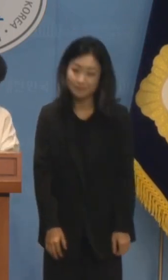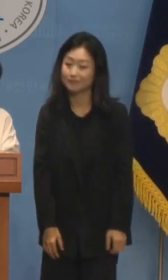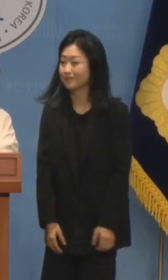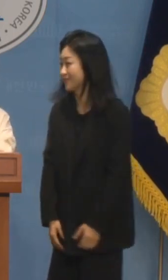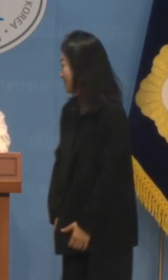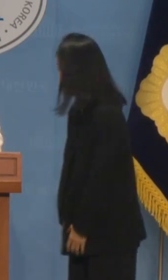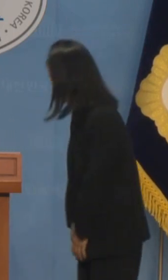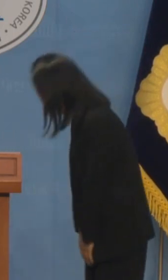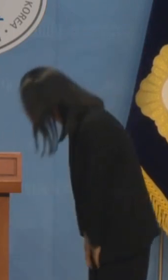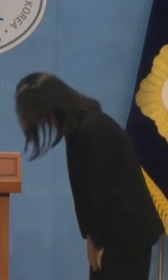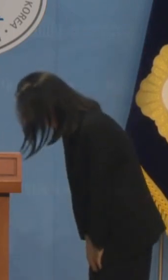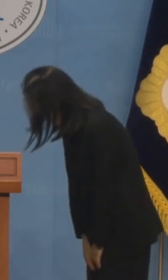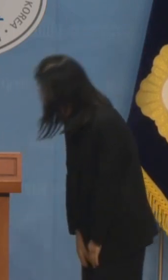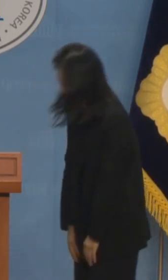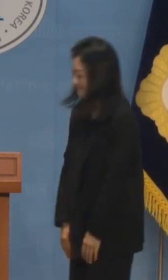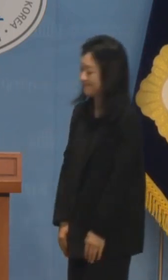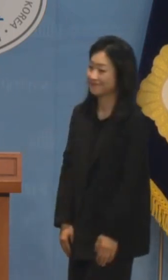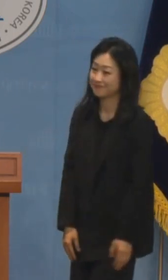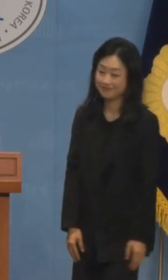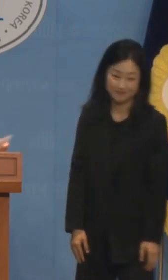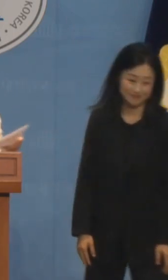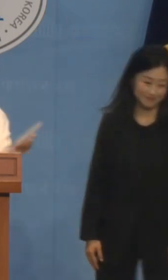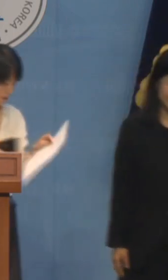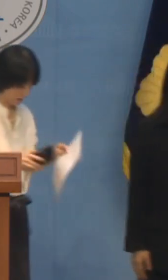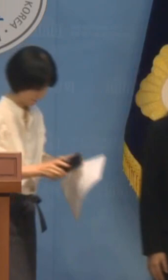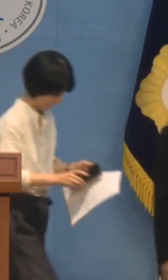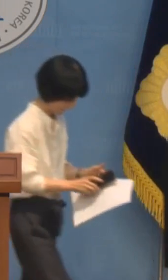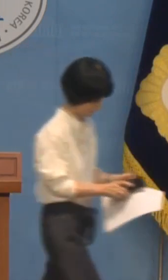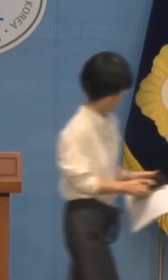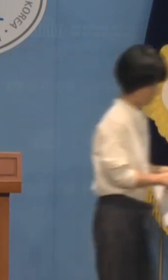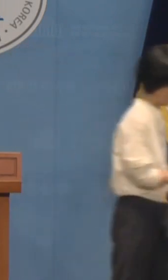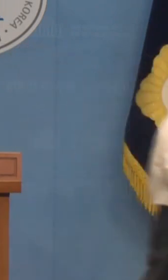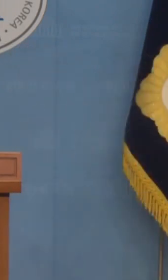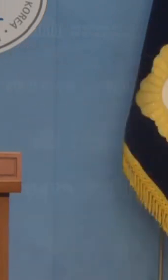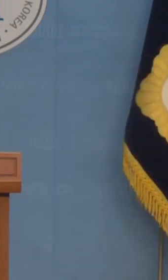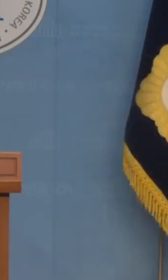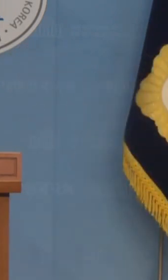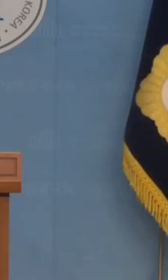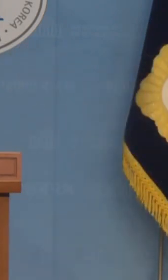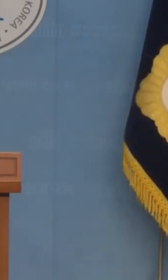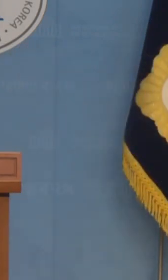감사합니다 감사합니다 감사합니다